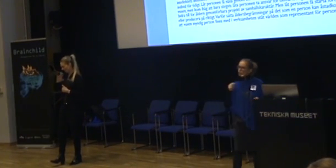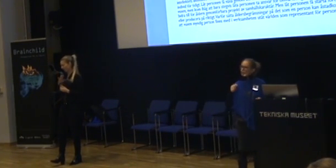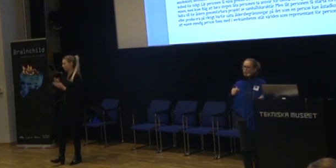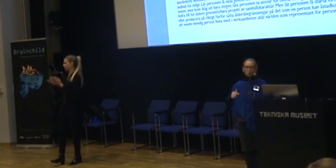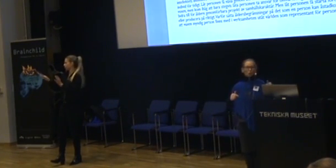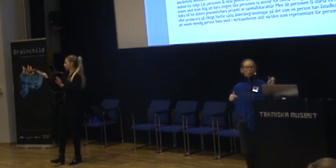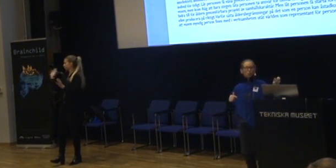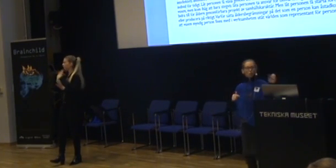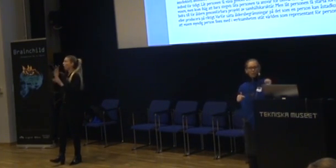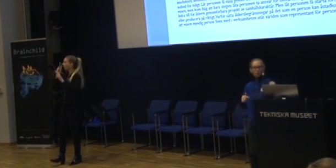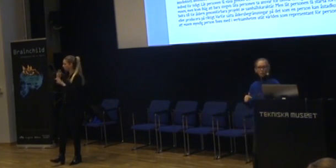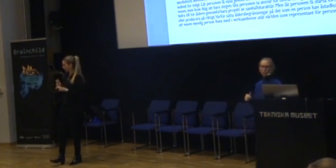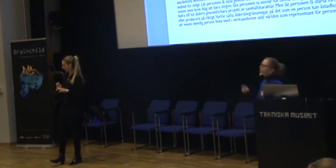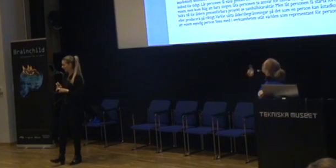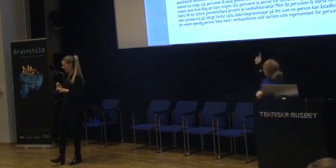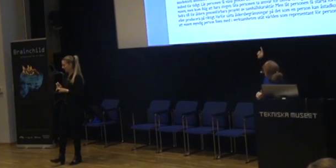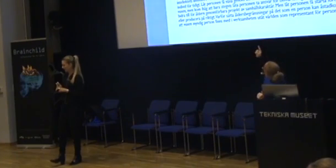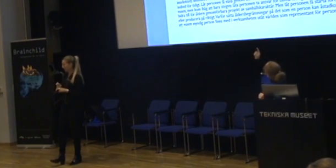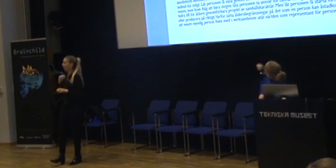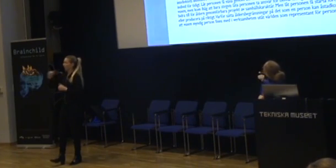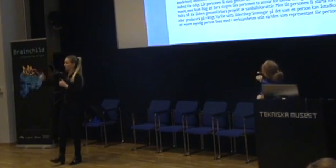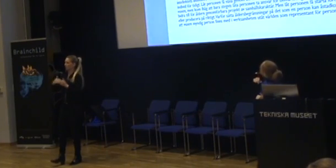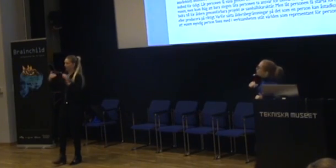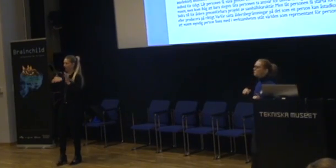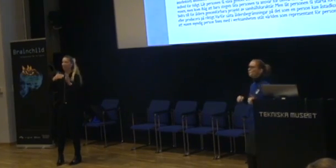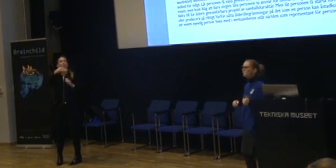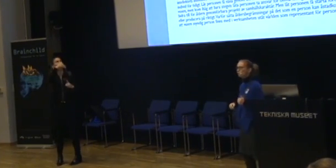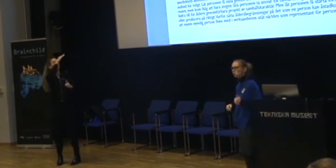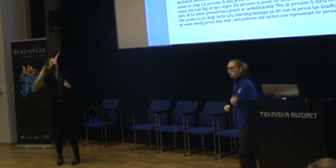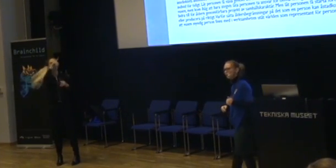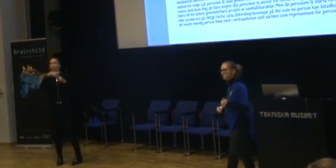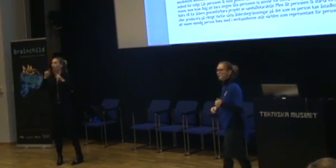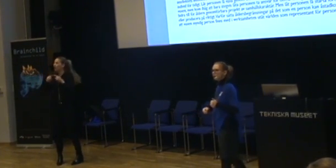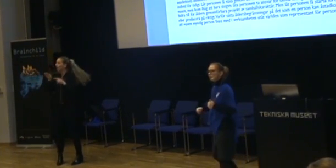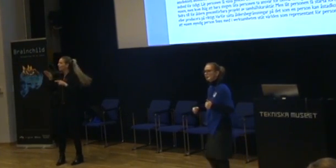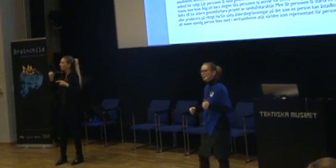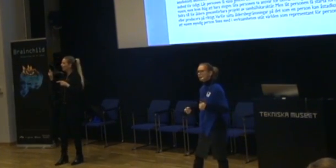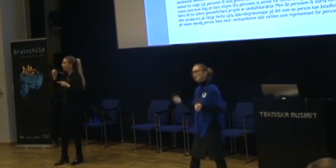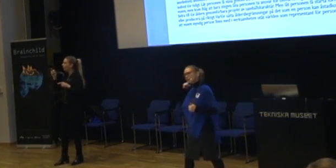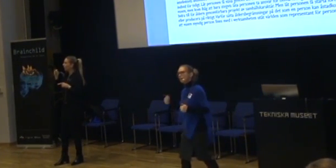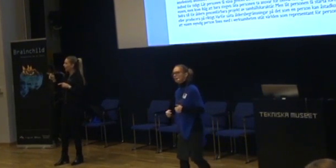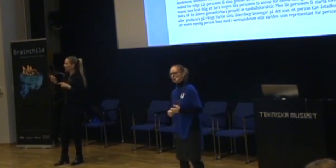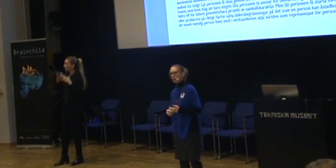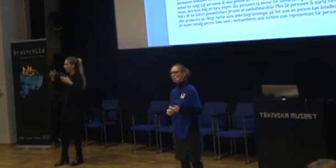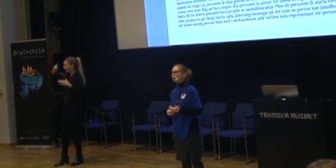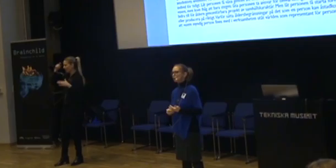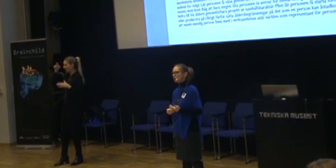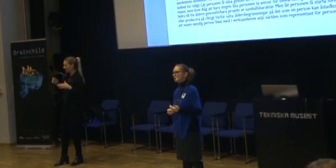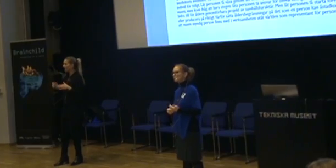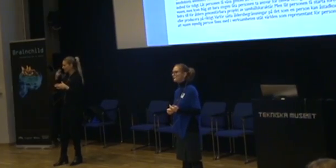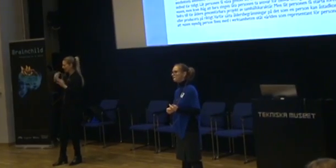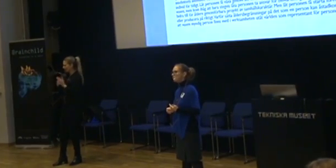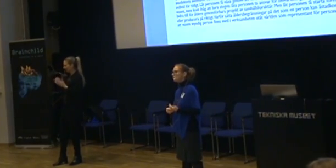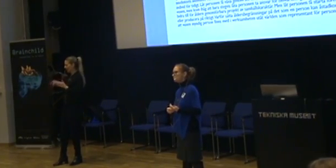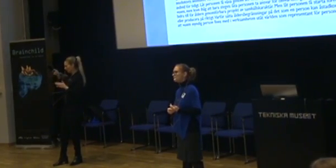Så forskning. Och då kommer jag tillbaka upp till det som står lite högre upp där uppe. mentorer och stora tänkare. Se till att en sån här person får